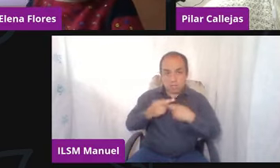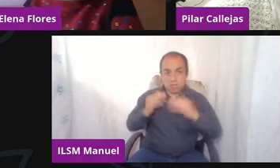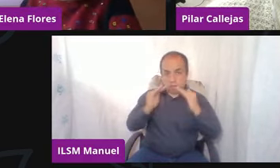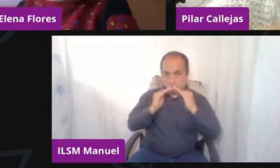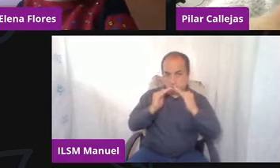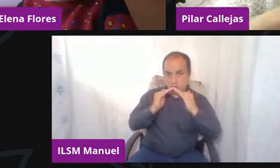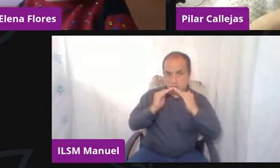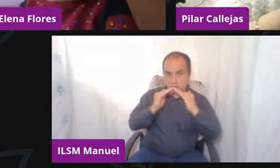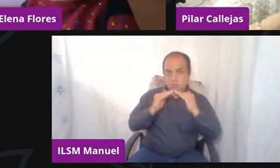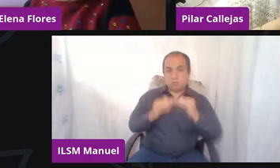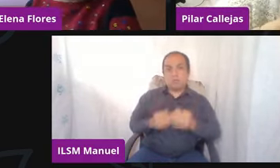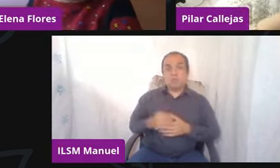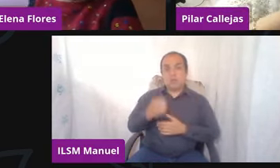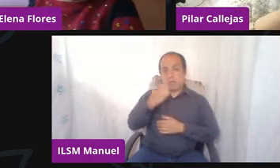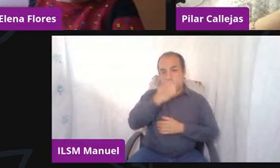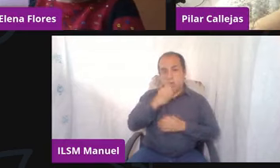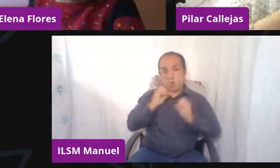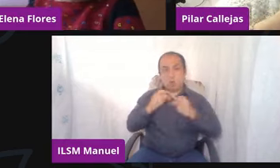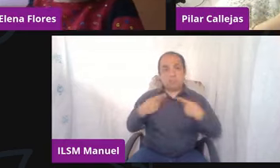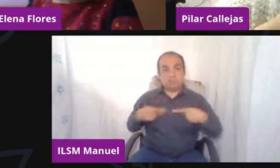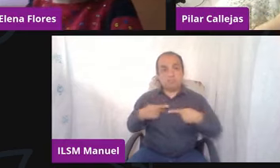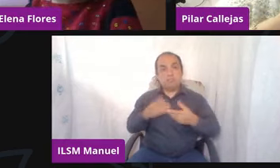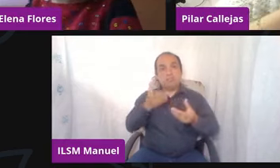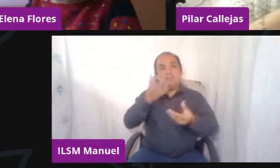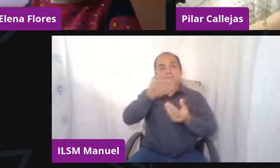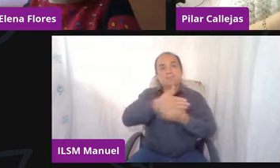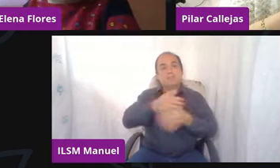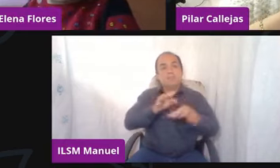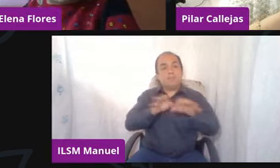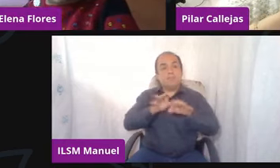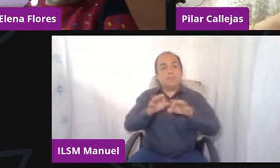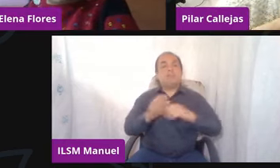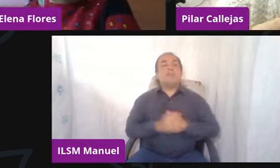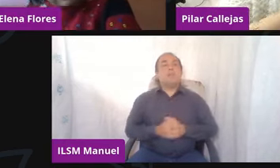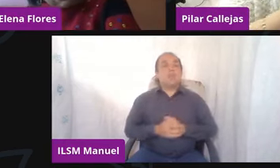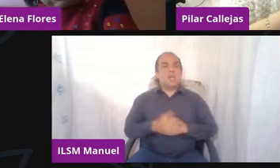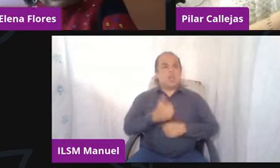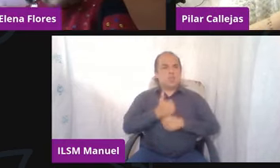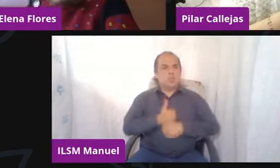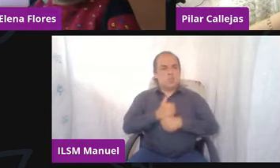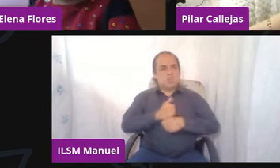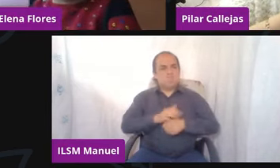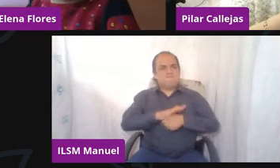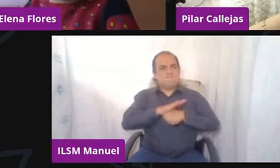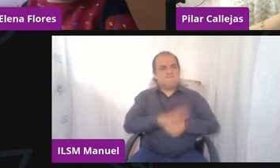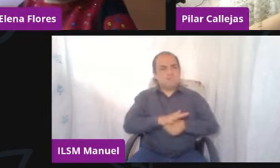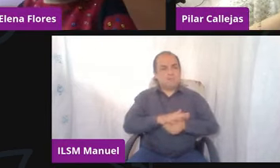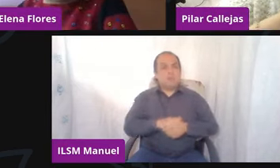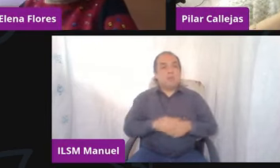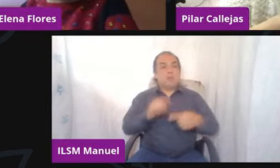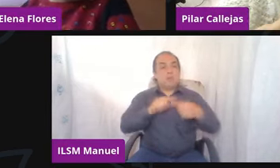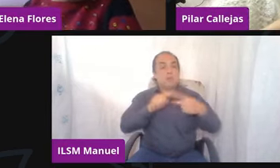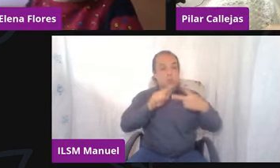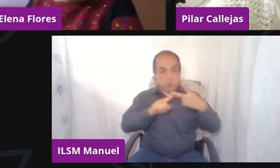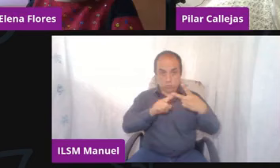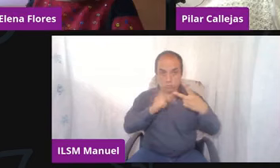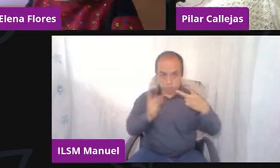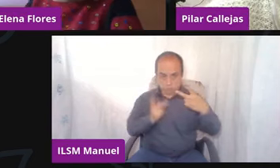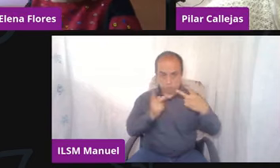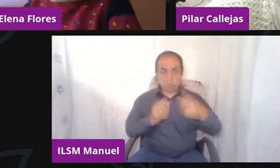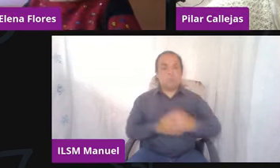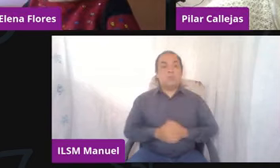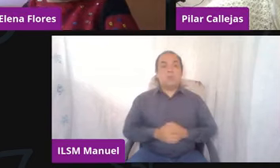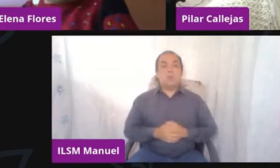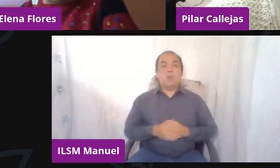persona que vaya a las labores está sufriendo algún tipo de estrés? Esta es una y la otra la sumo de una vez, doctora, es